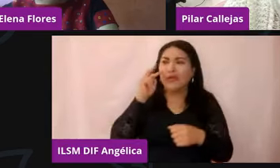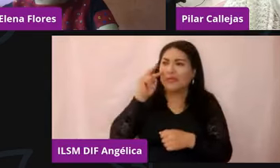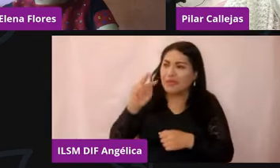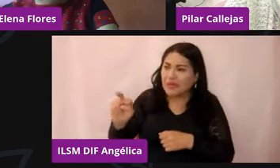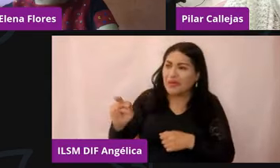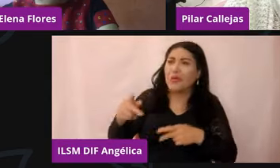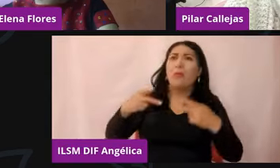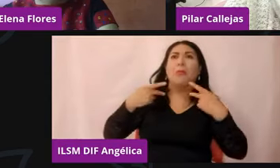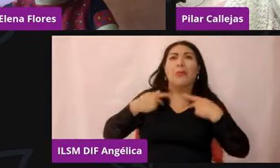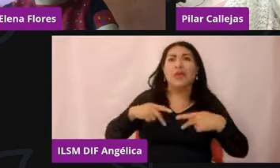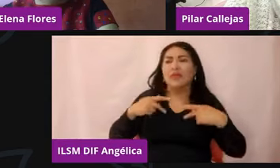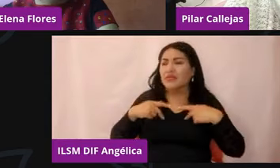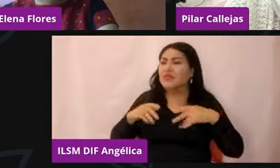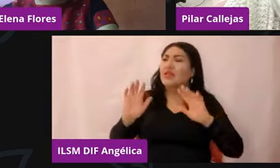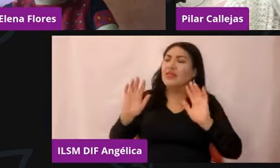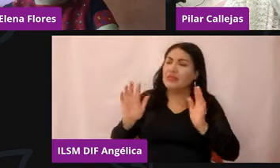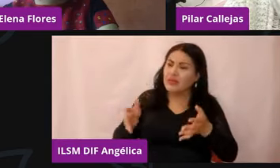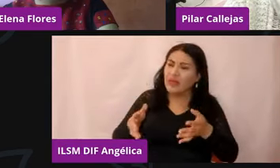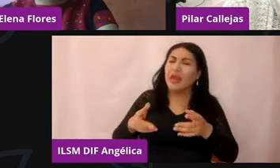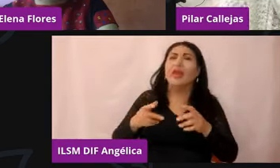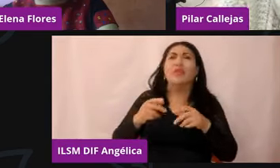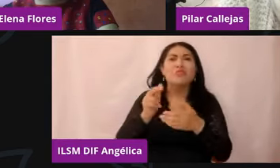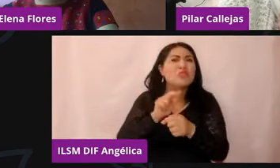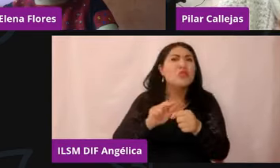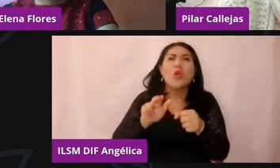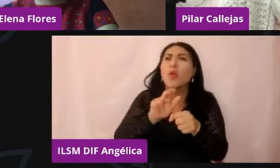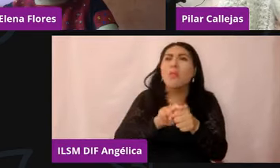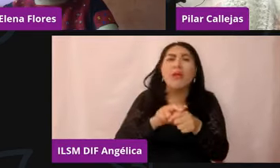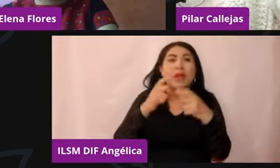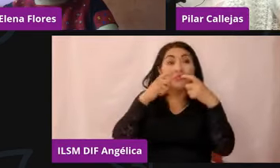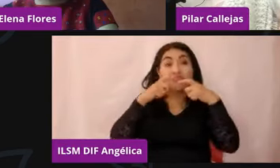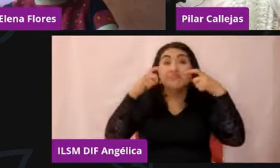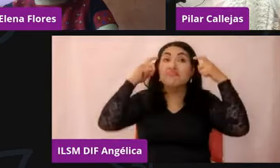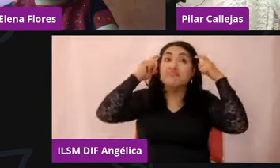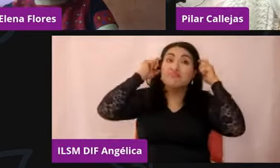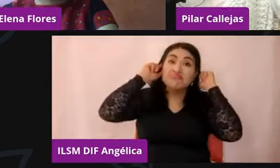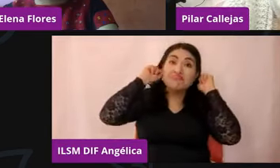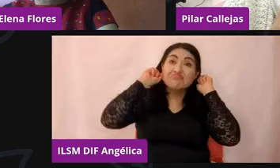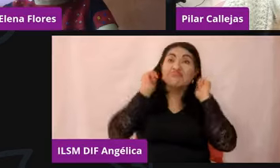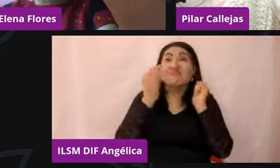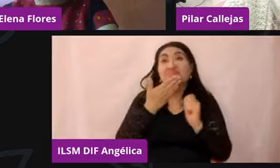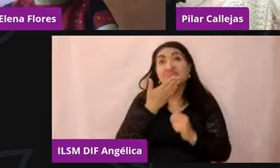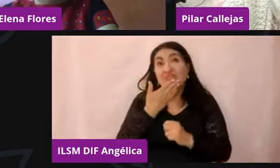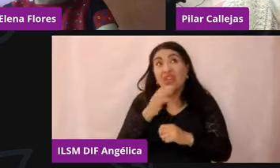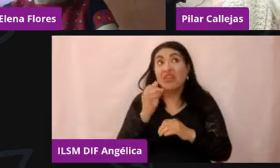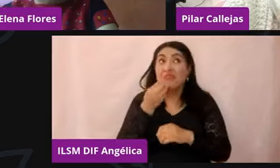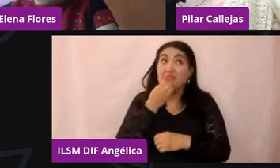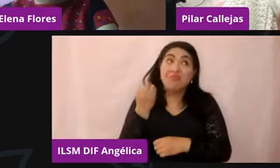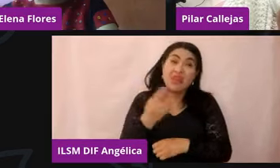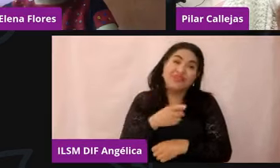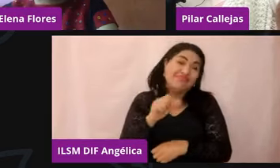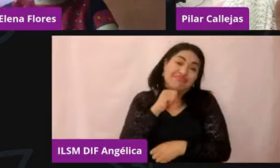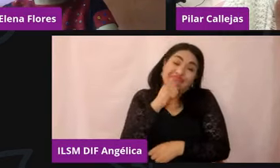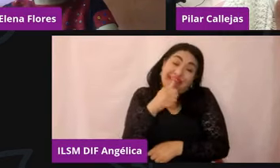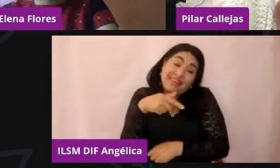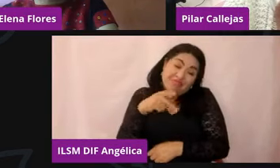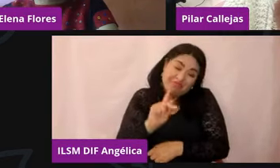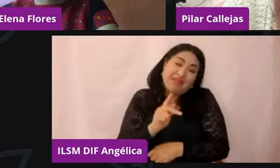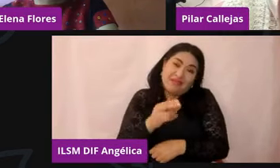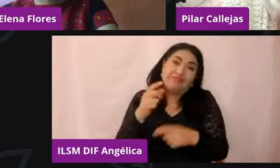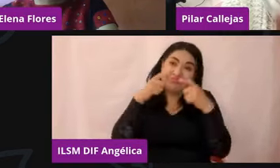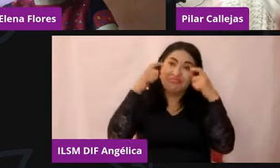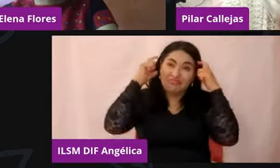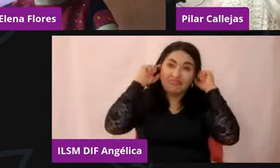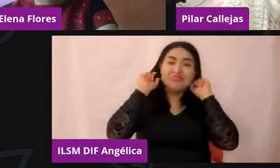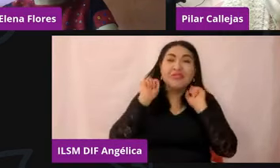va normalizando más el uso de cubrebocas, no es lo mejor, no se siente padre, pero va normalizando también el uso de gel, también